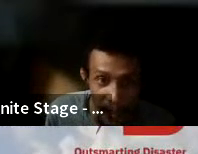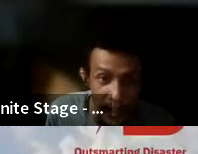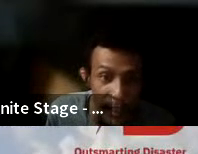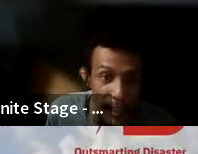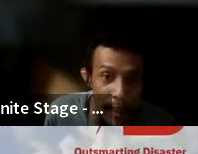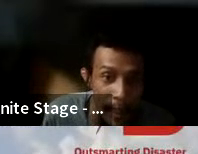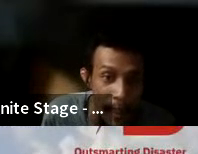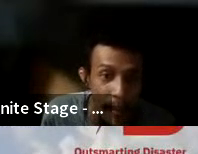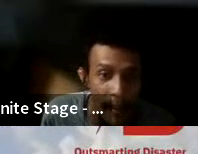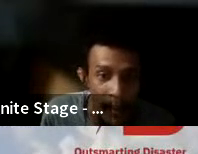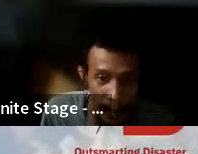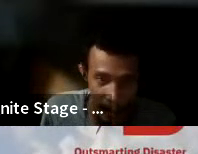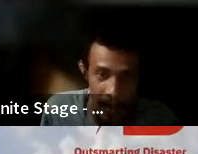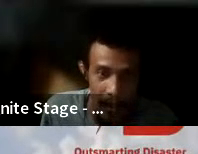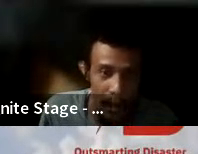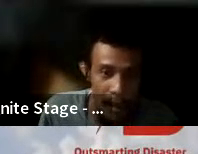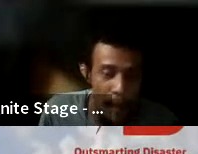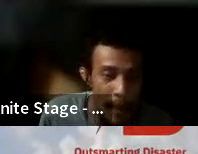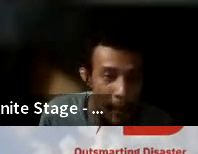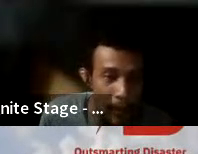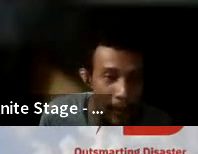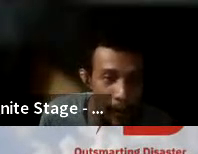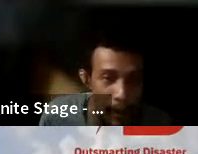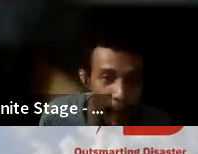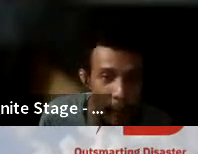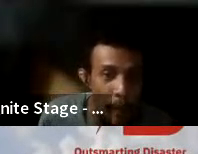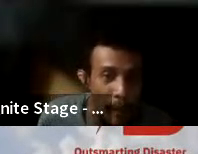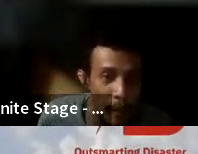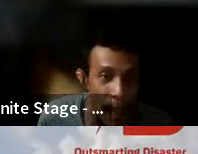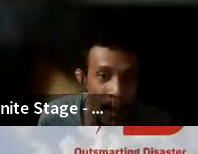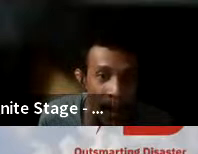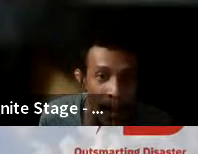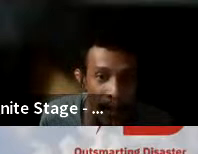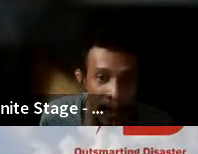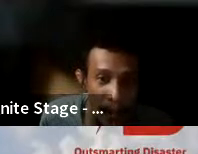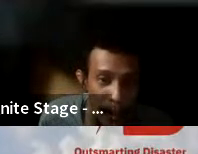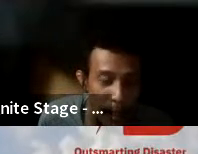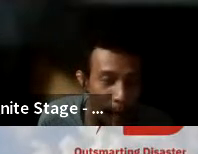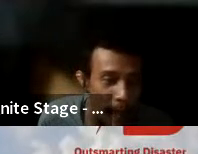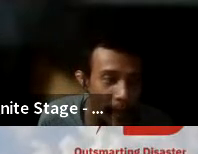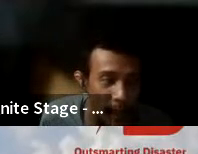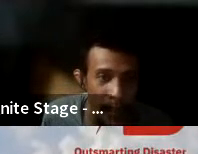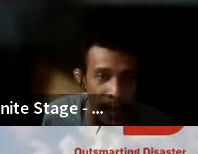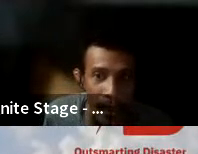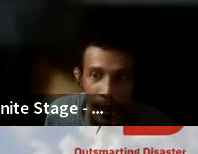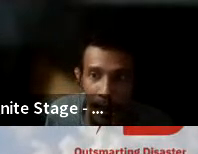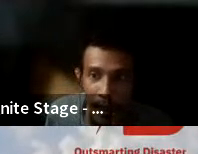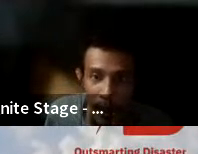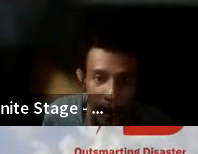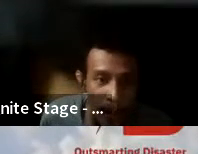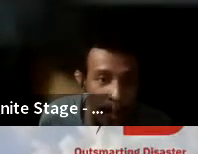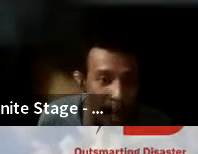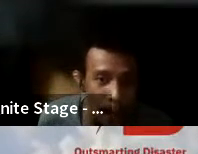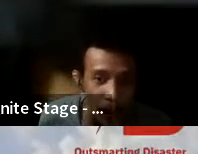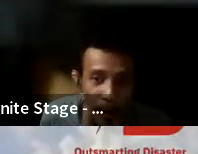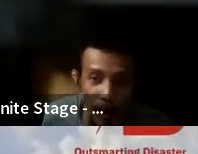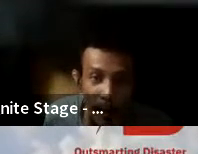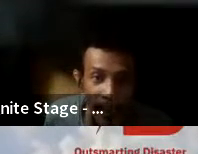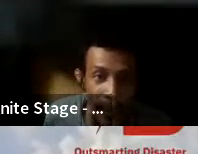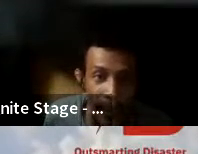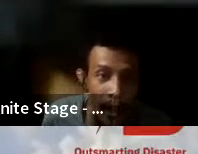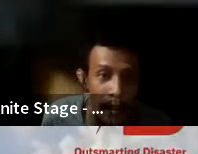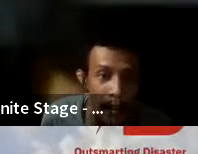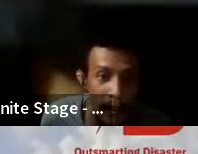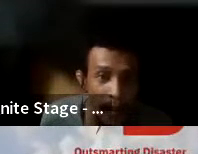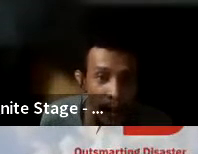ini sebenarnya baru deployment pertama sama teman-teman yang dari Bandar Lampung